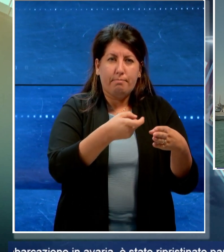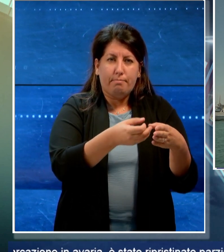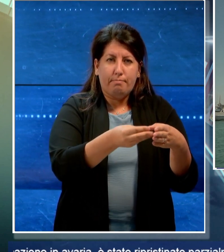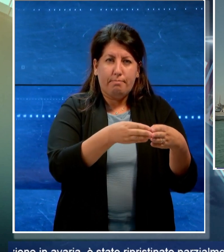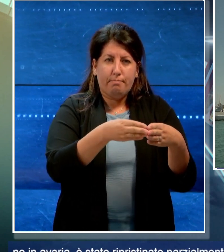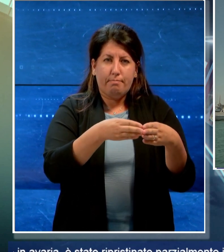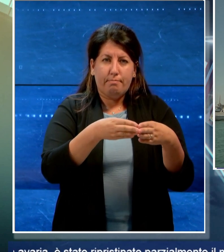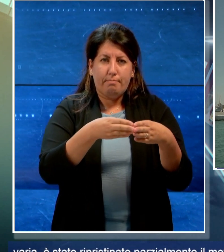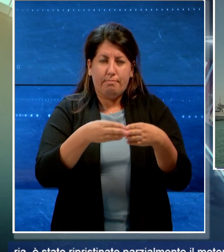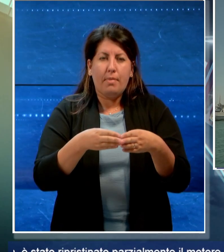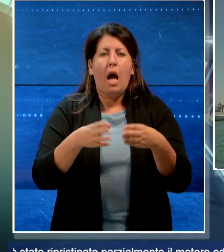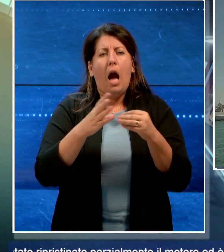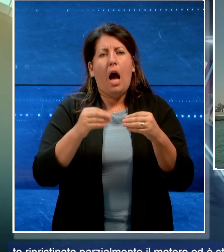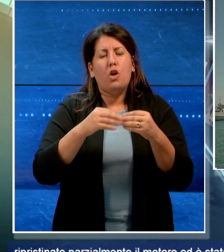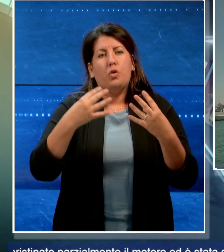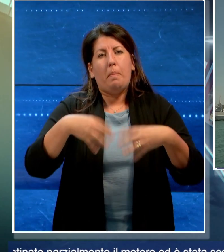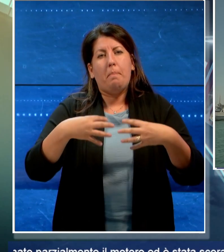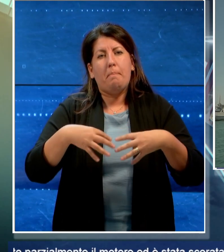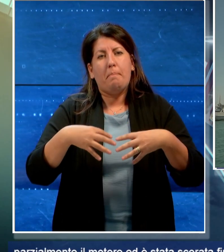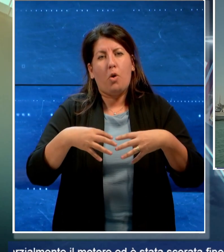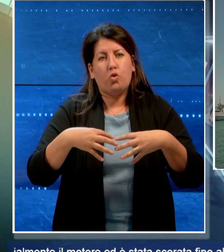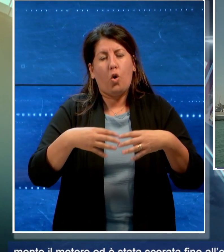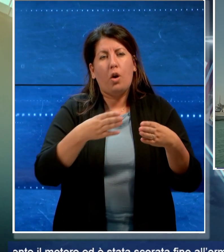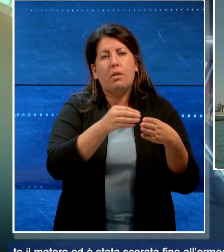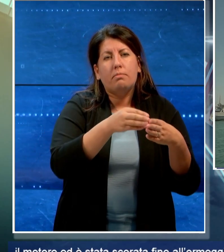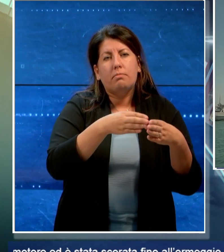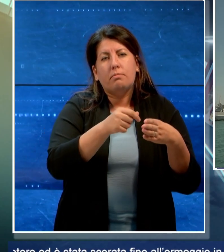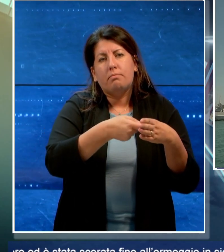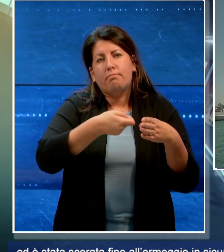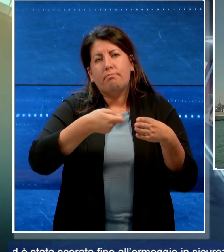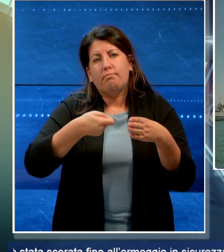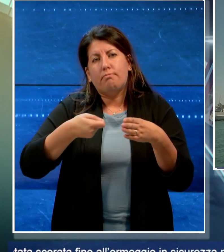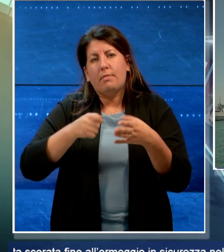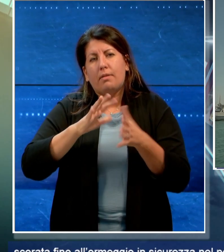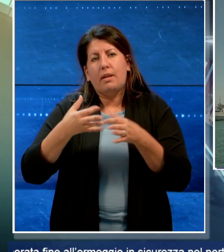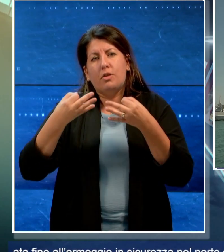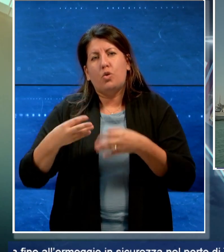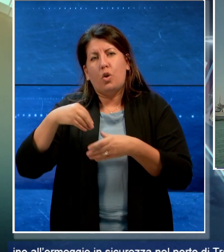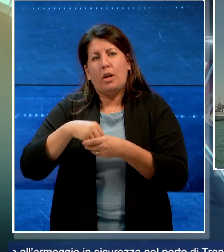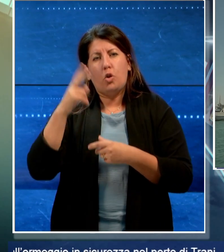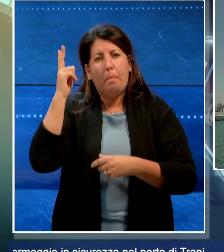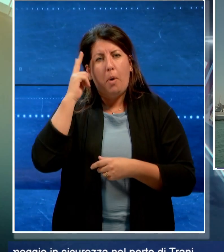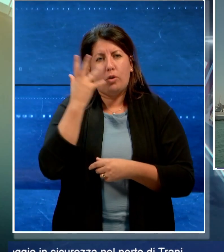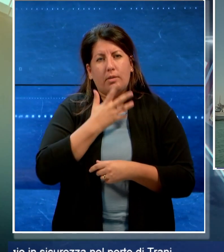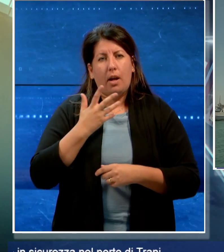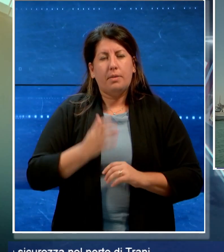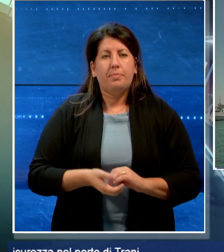parzialmente il motore ed è stata scortata fino all'ormeggio in sicurezza nel porto di Trani.